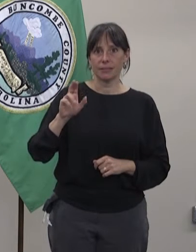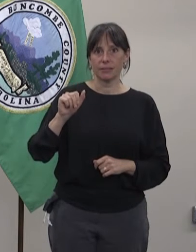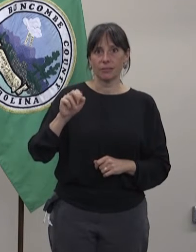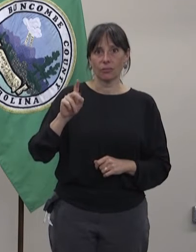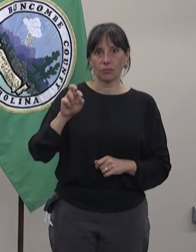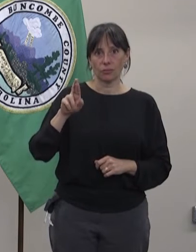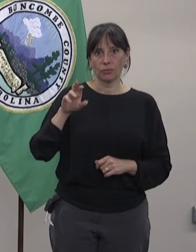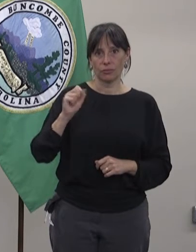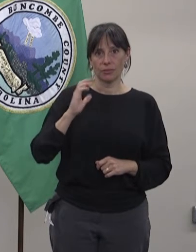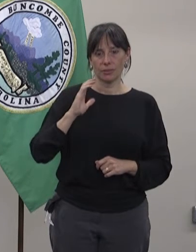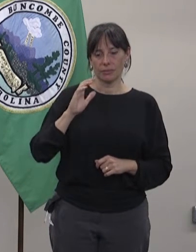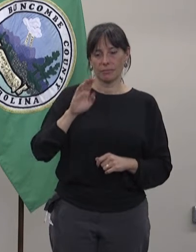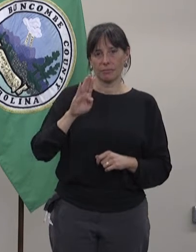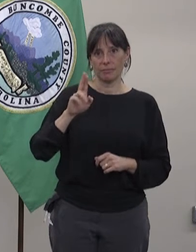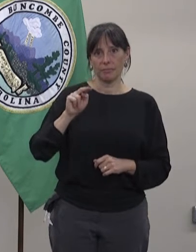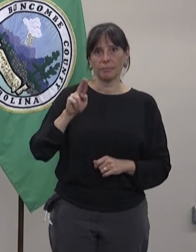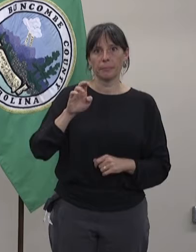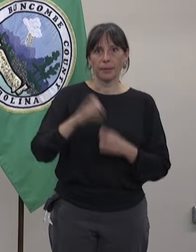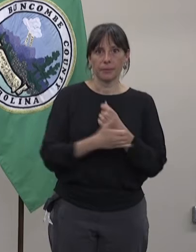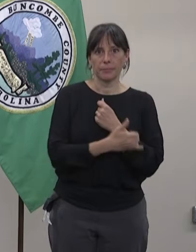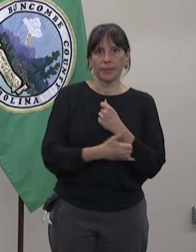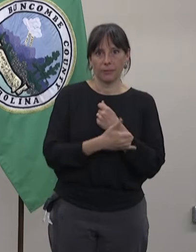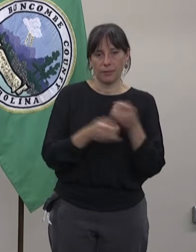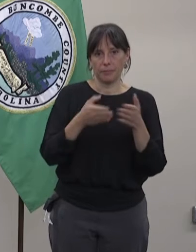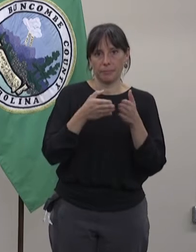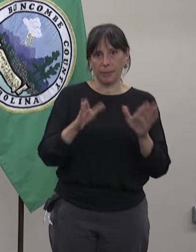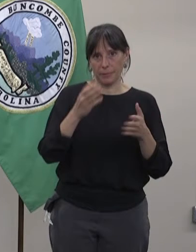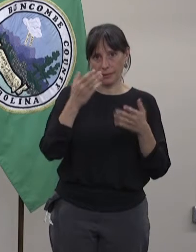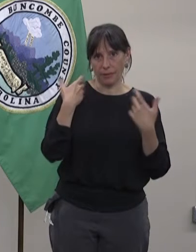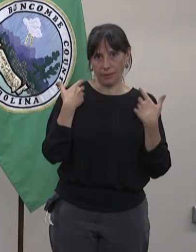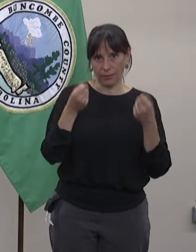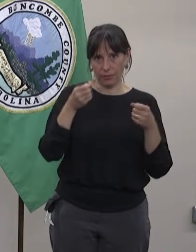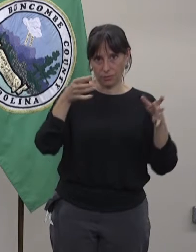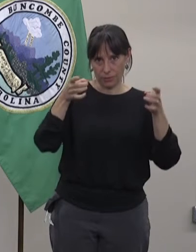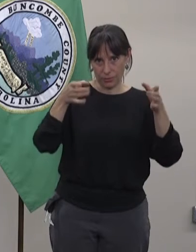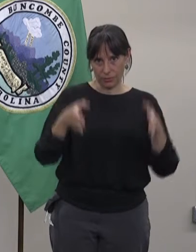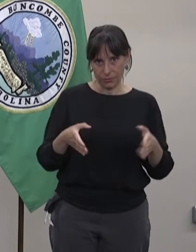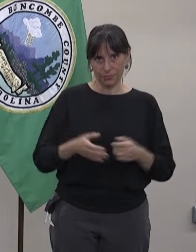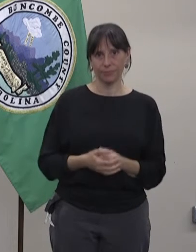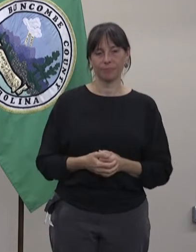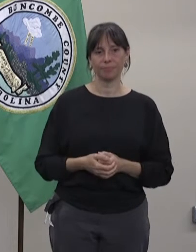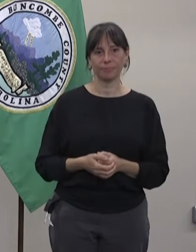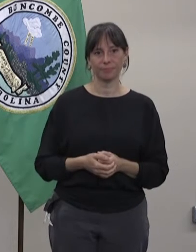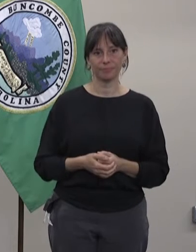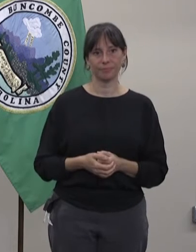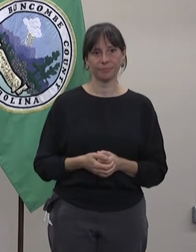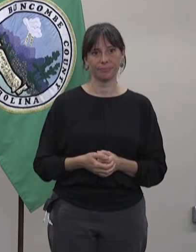Stacy Sanders, directora de Salud Pública del Condado de Ponkom.